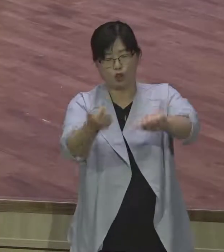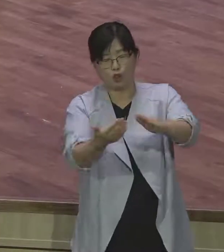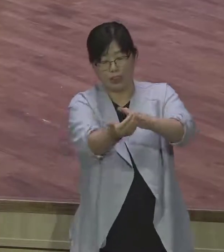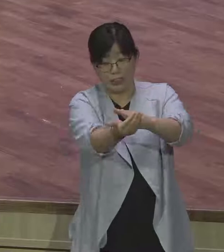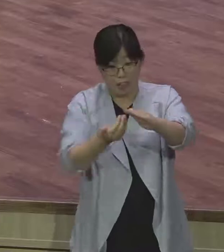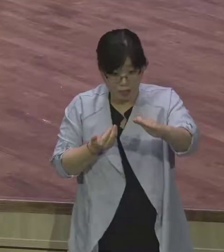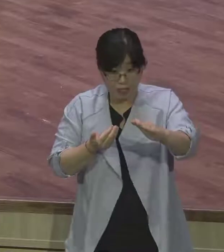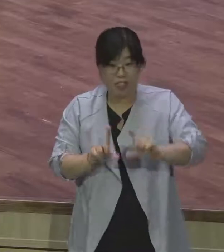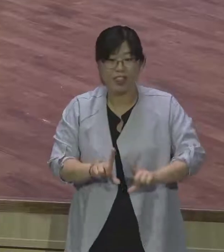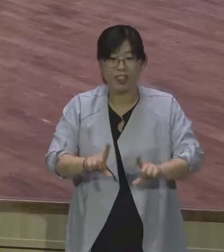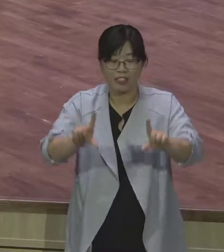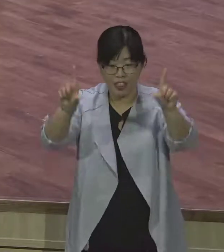먹으라.